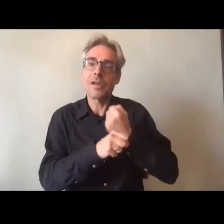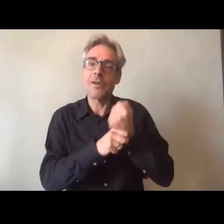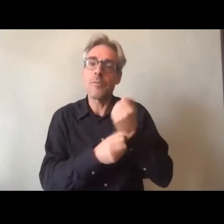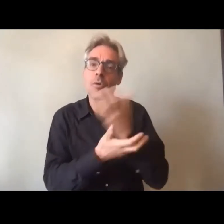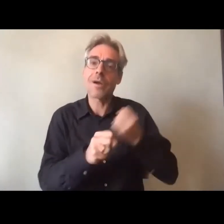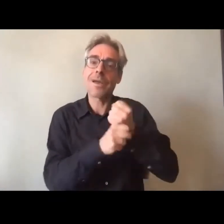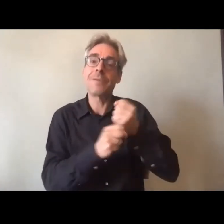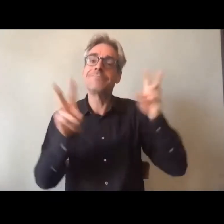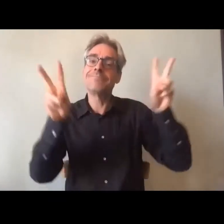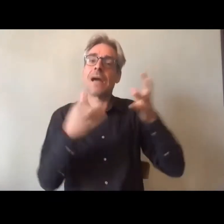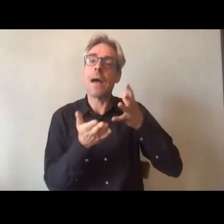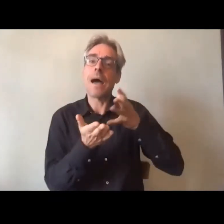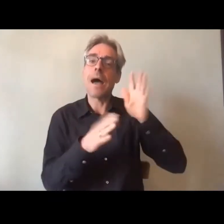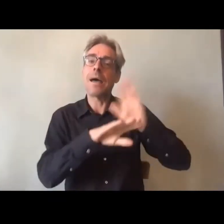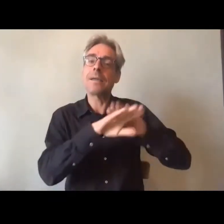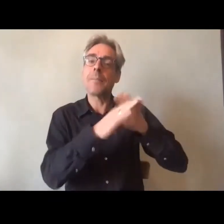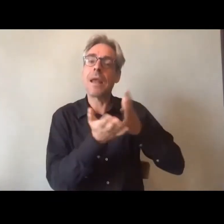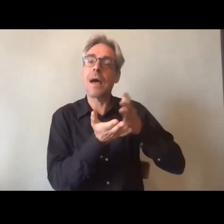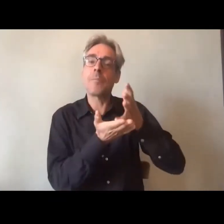partagés